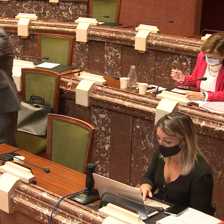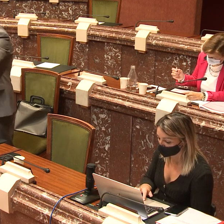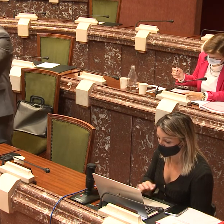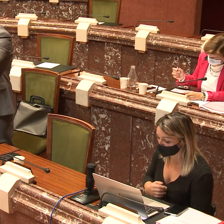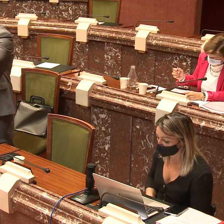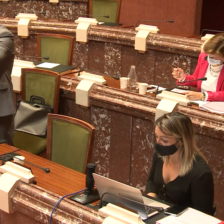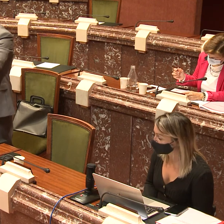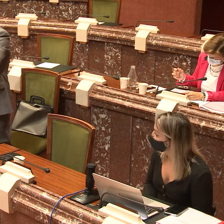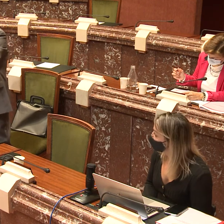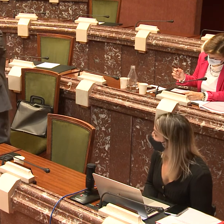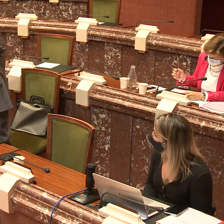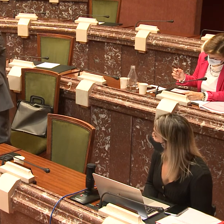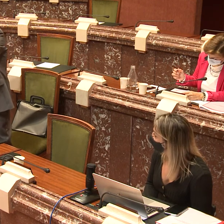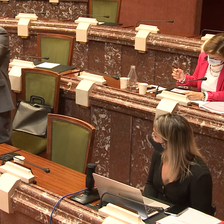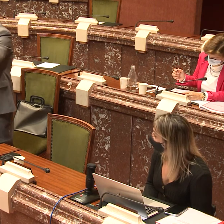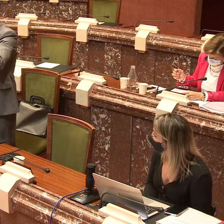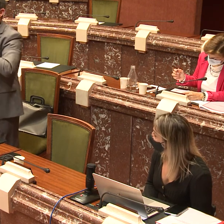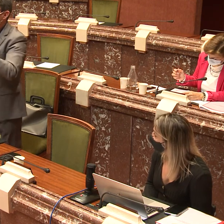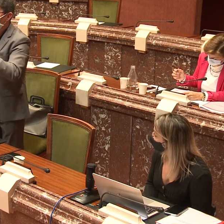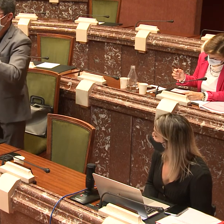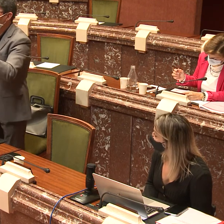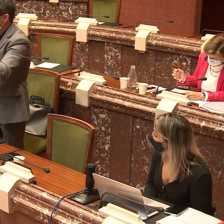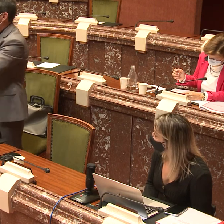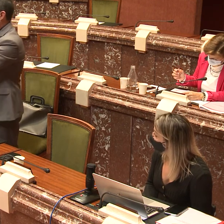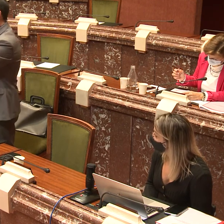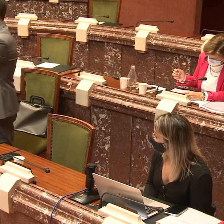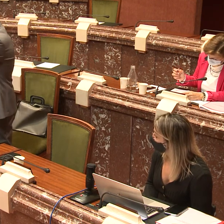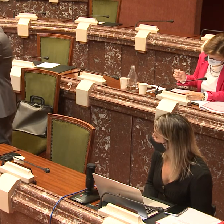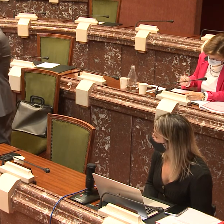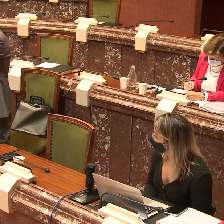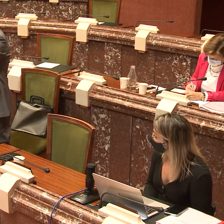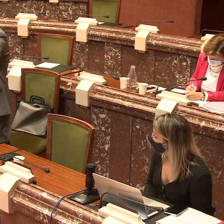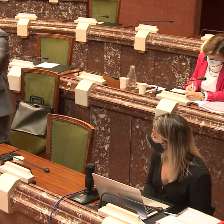a implementar la plena inclusión